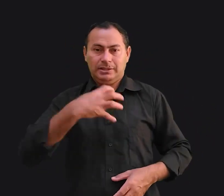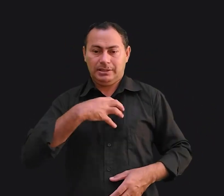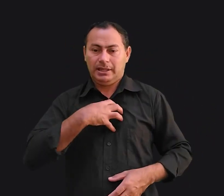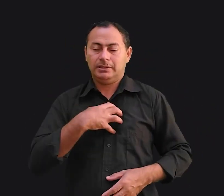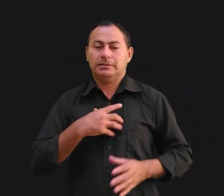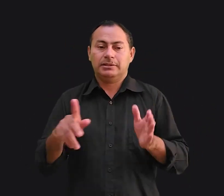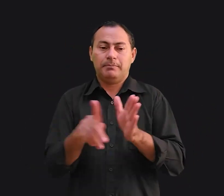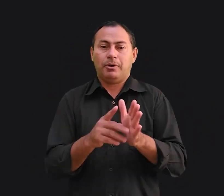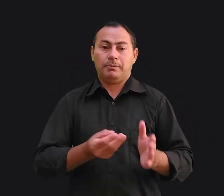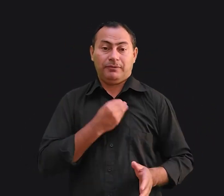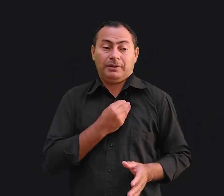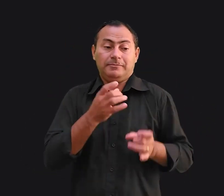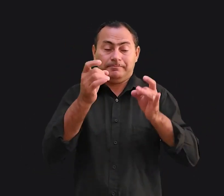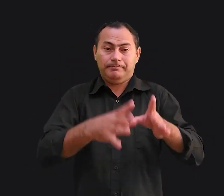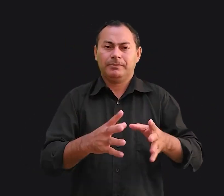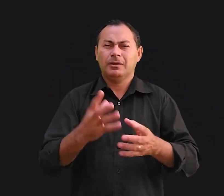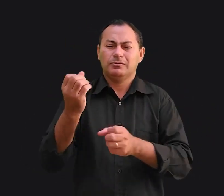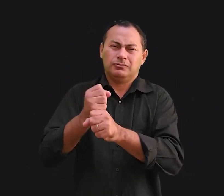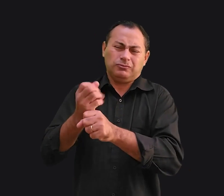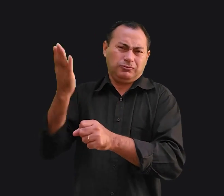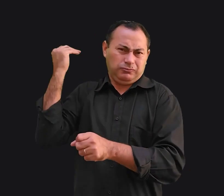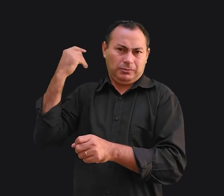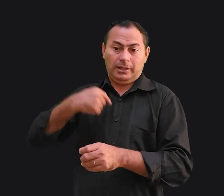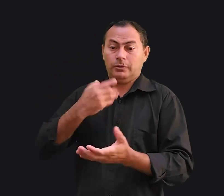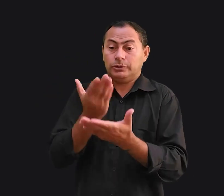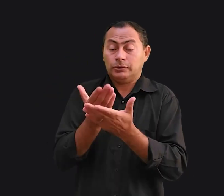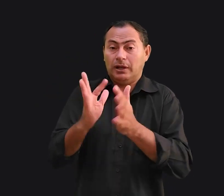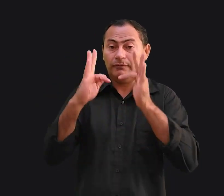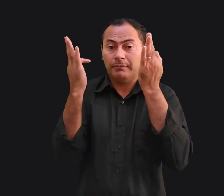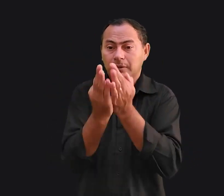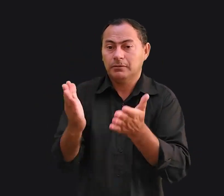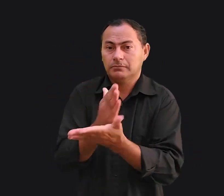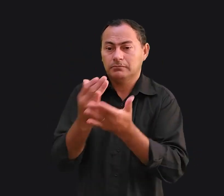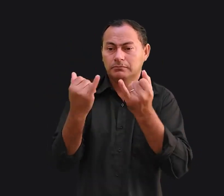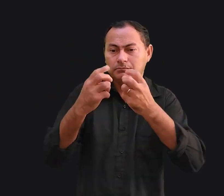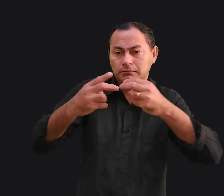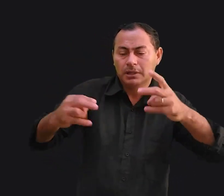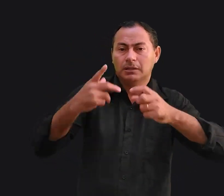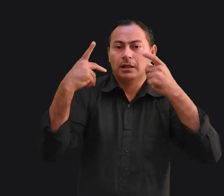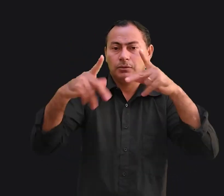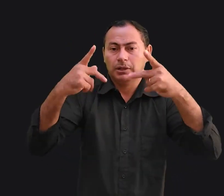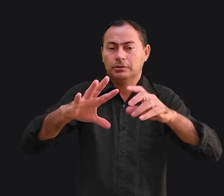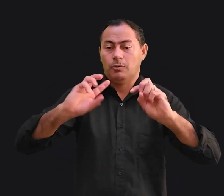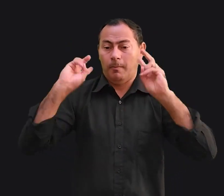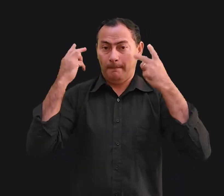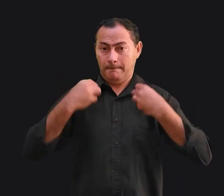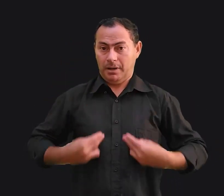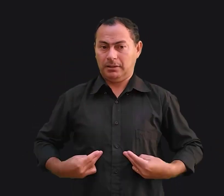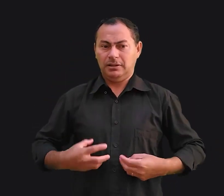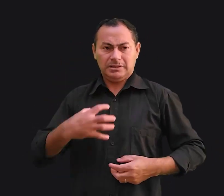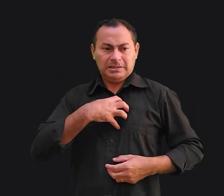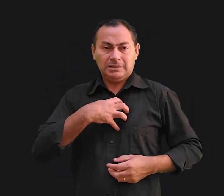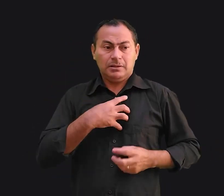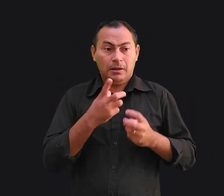sente de si mesma. Há muito tempo que estudo a família e alguns aspectos da natureza humana me intrigam muito.